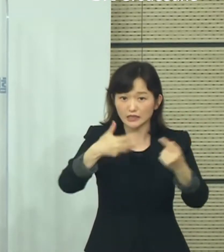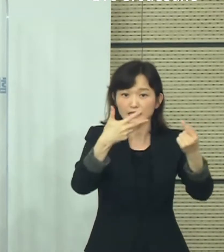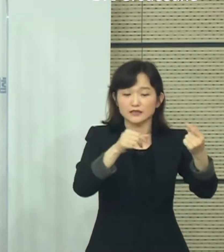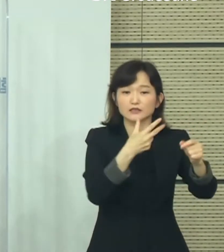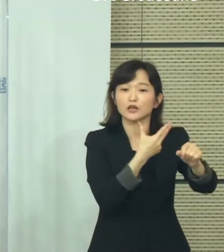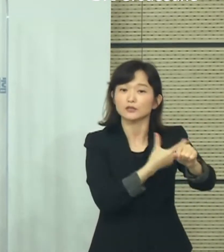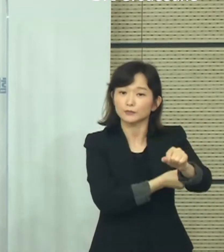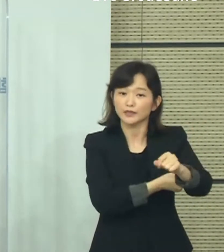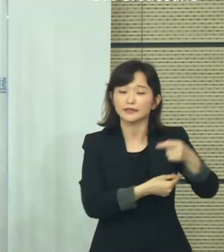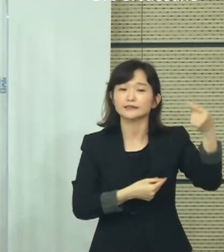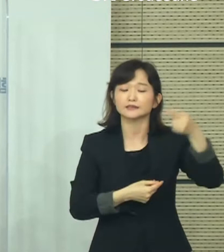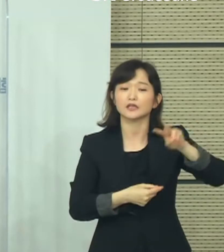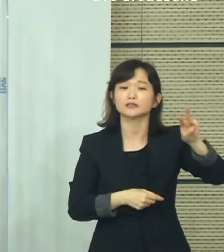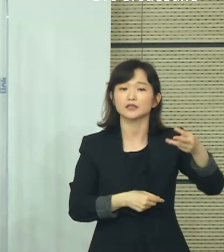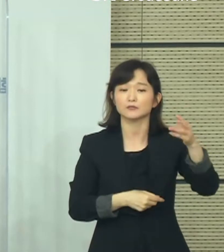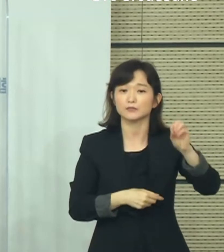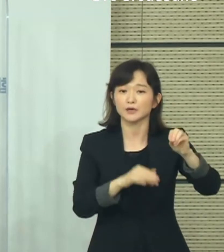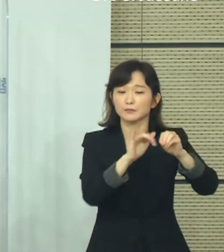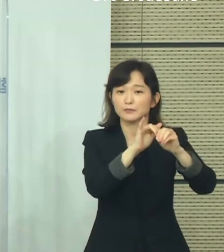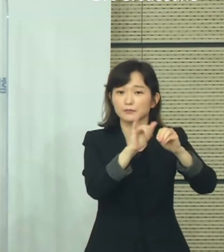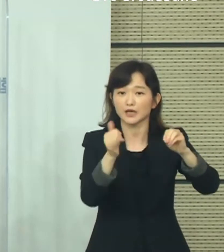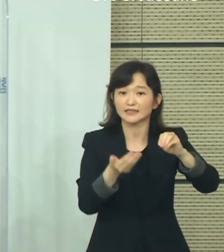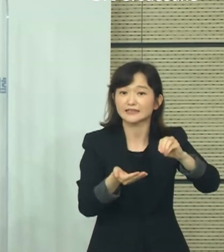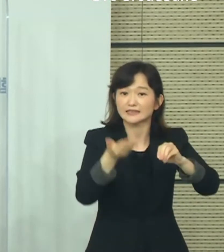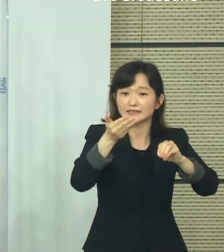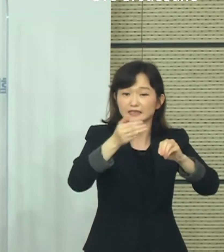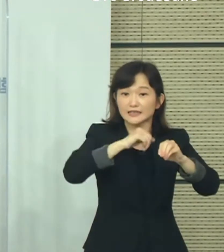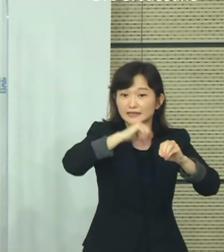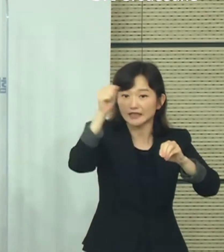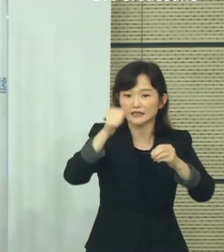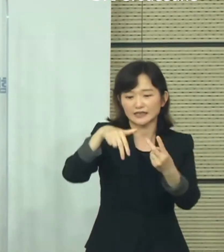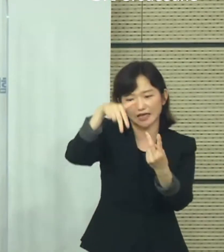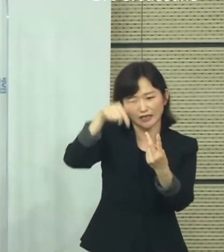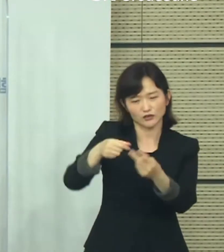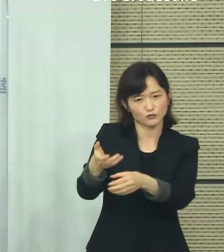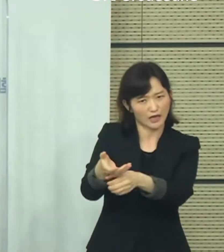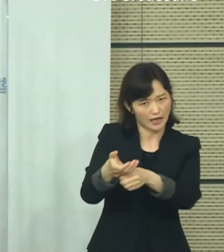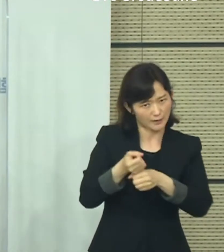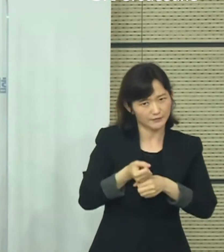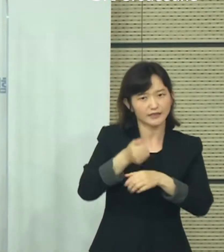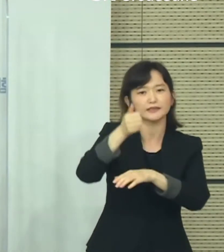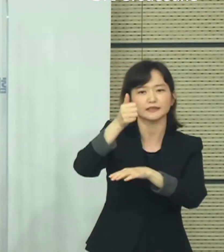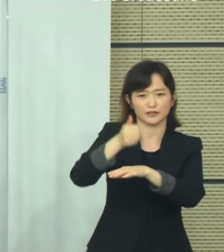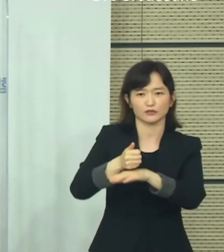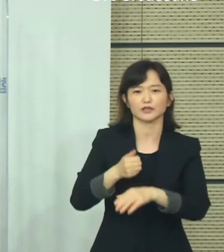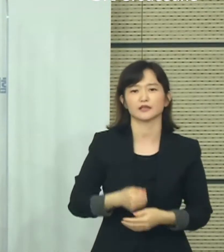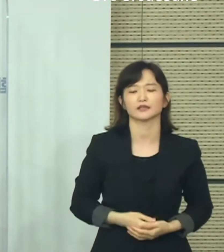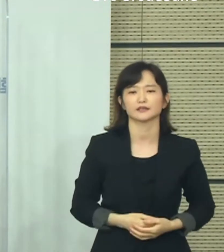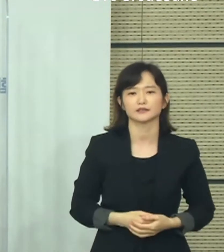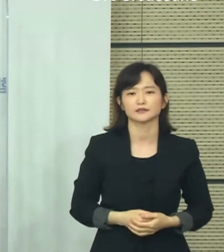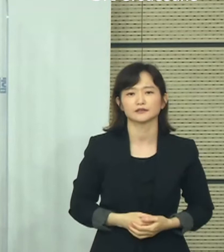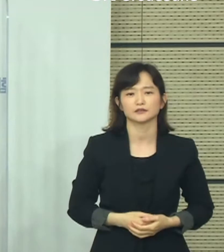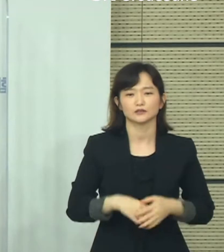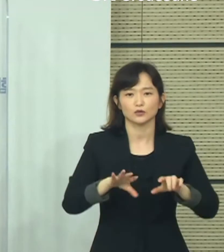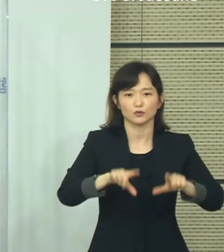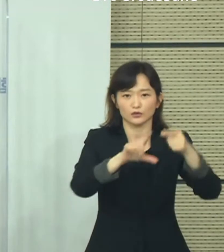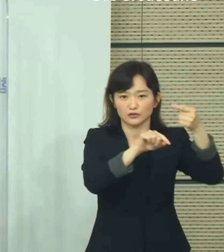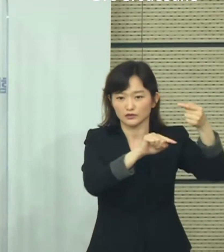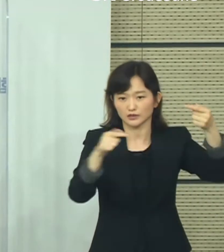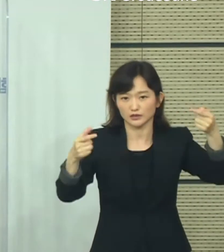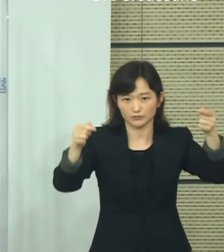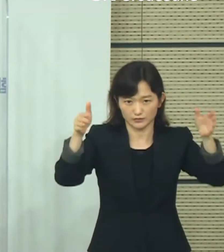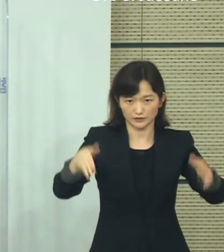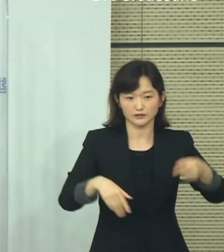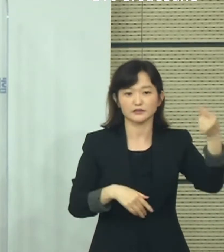접종자 1,300만 명 이상 달성을 2주 정도 앞당긴 결과이기도 합니다. 금년 초 상반기